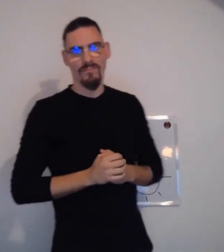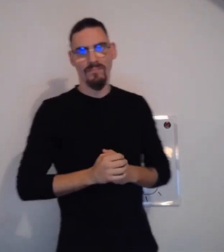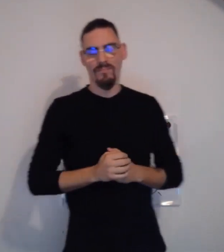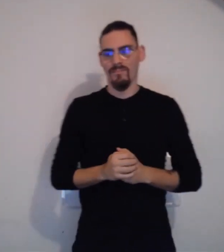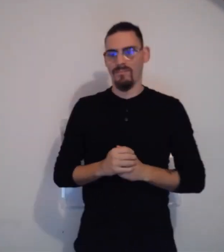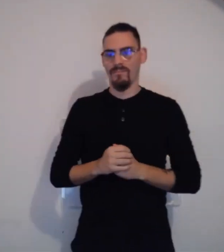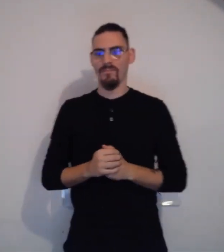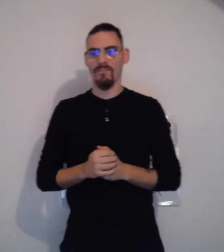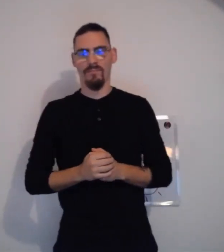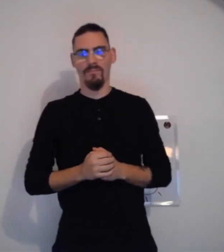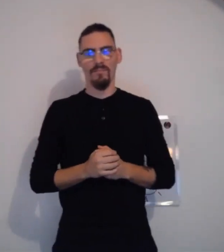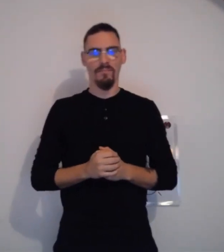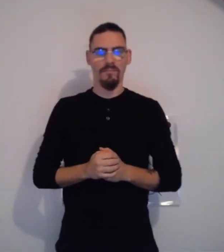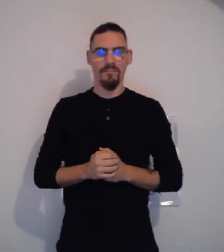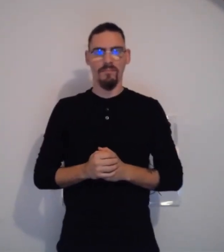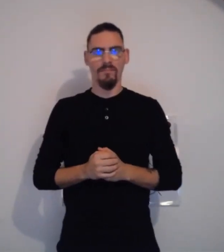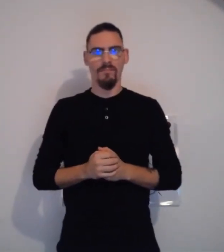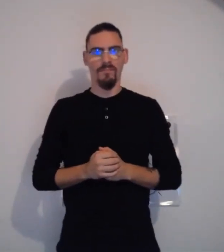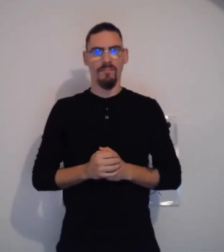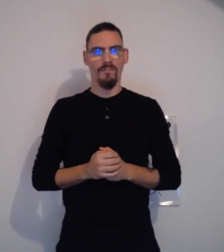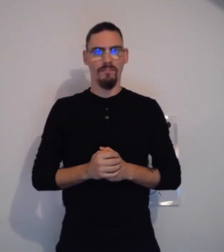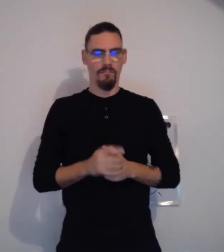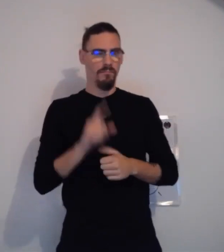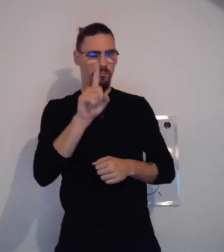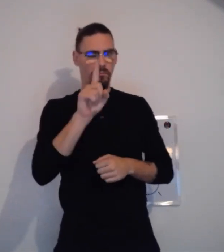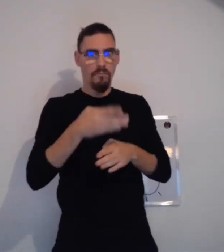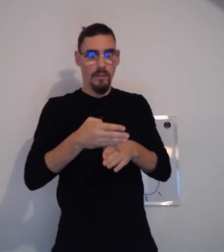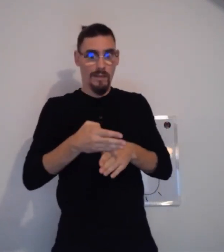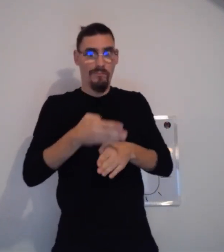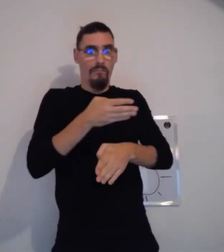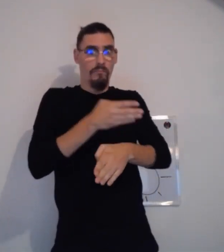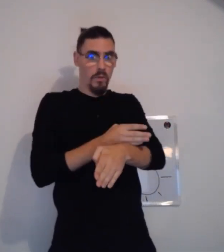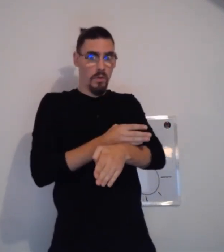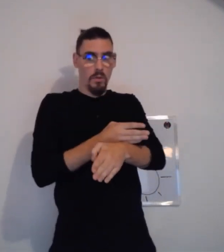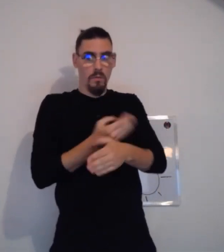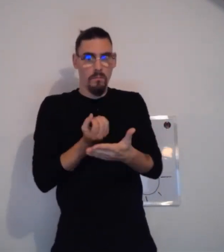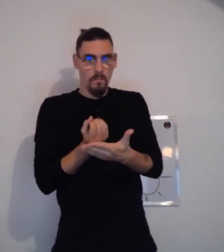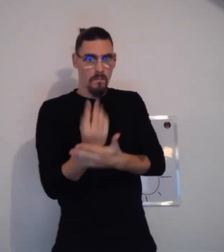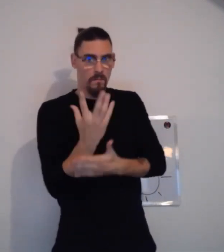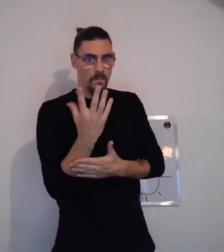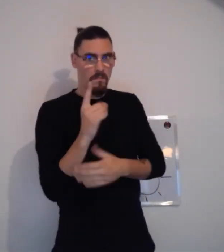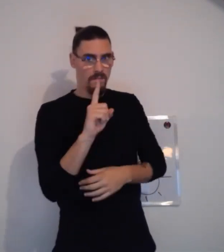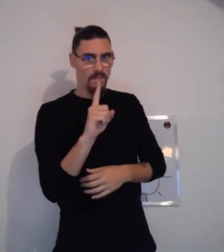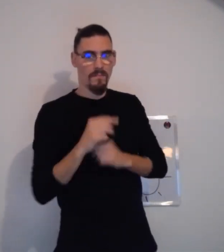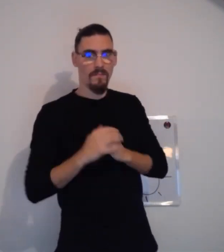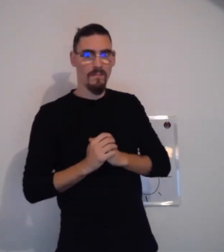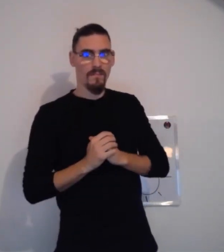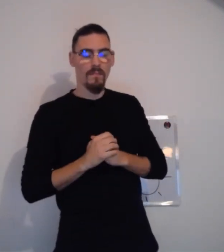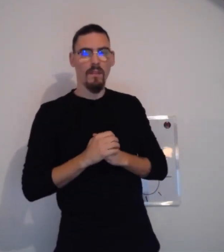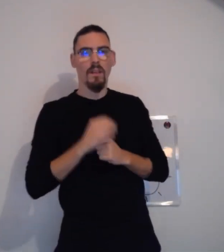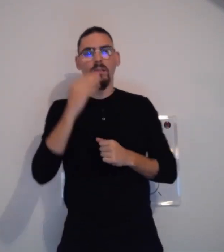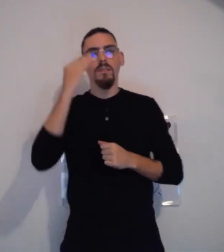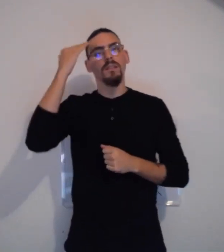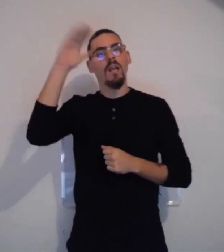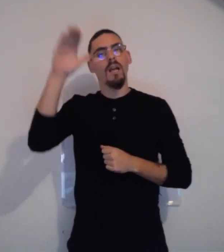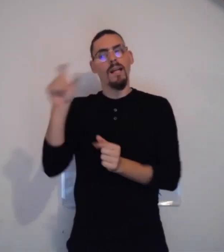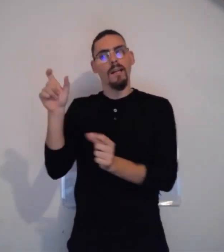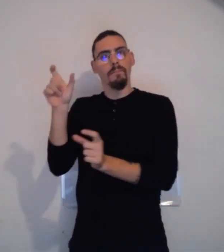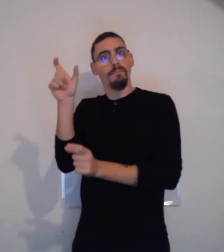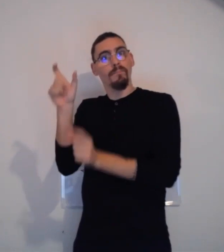À voir si vous allez trouver. Alors, par contre, j'aimerais vous informer avant